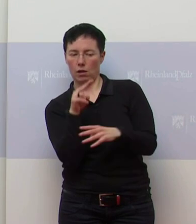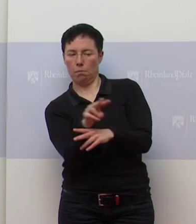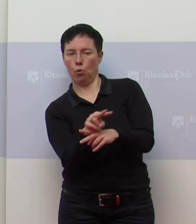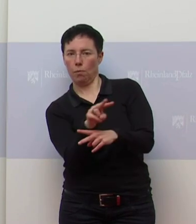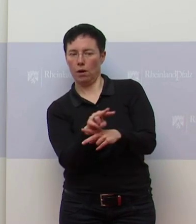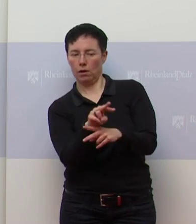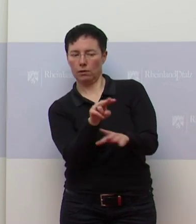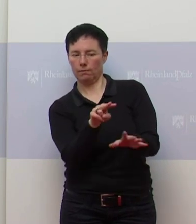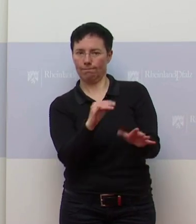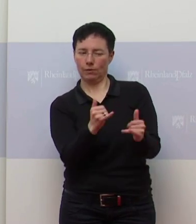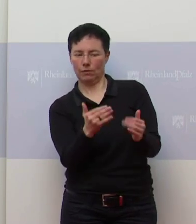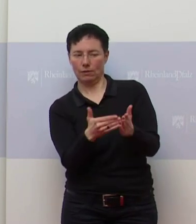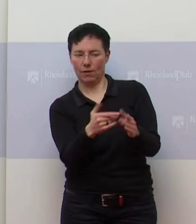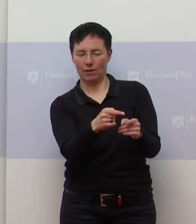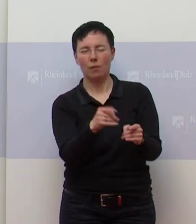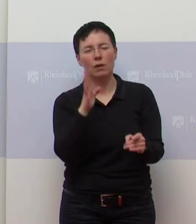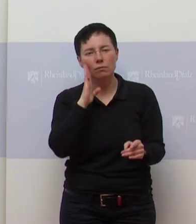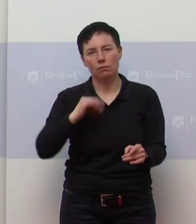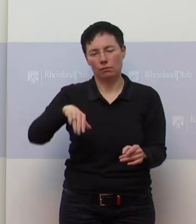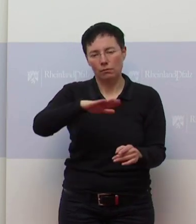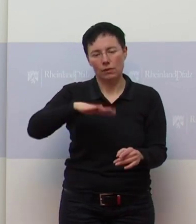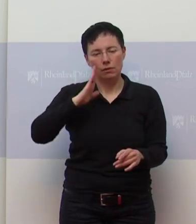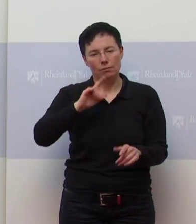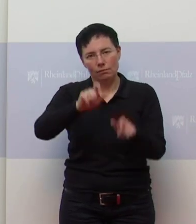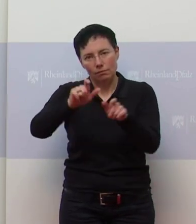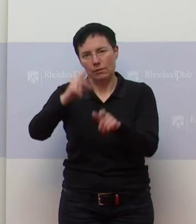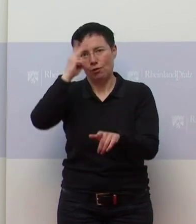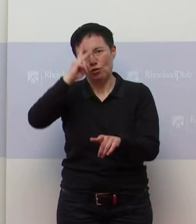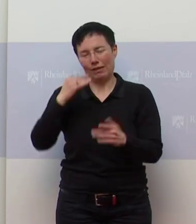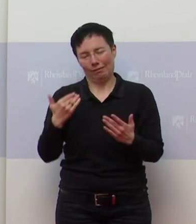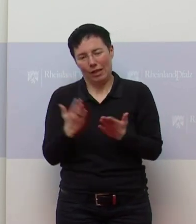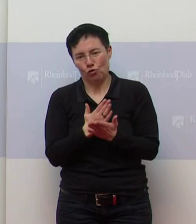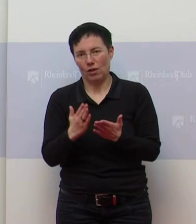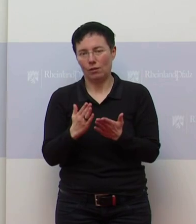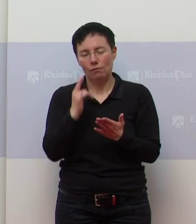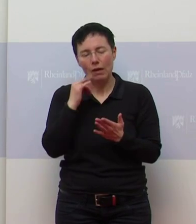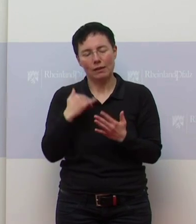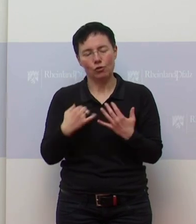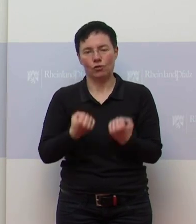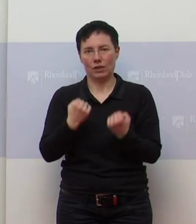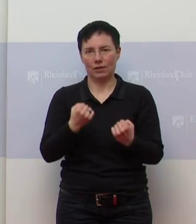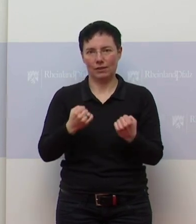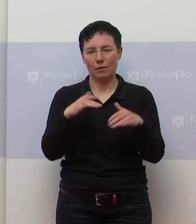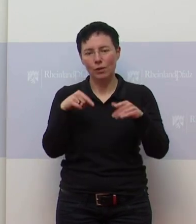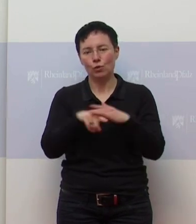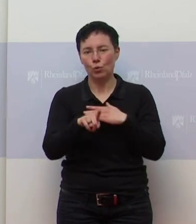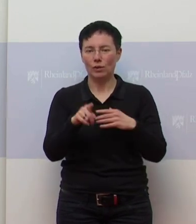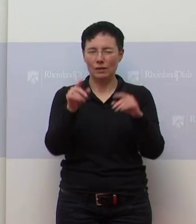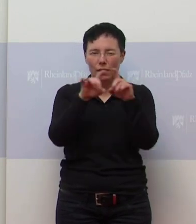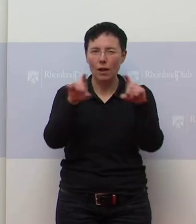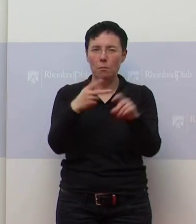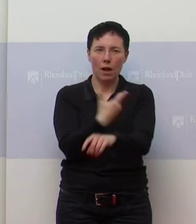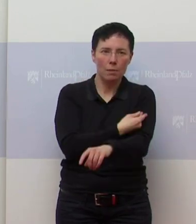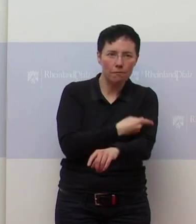es ist einfach nur der Appell und die Bitte, es zu verstehen. Es ist jetzt noch mal schwierig, aber ich glaube, wir müssen jetzt einfach mit Blick auf das Impfen